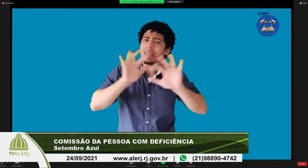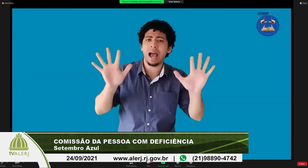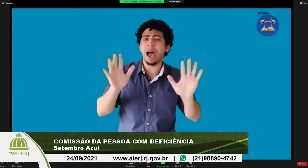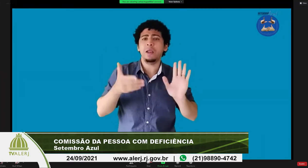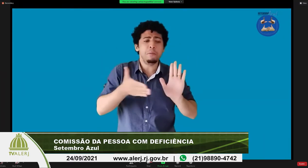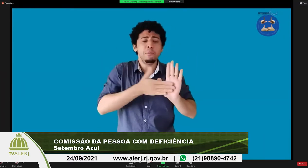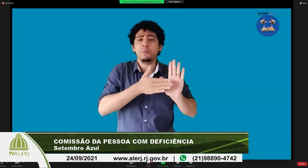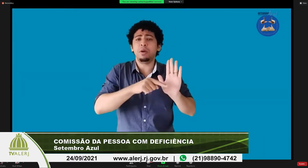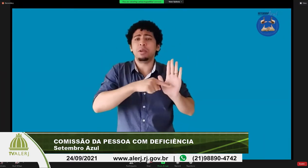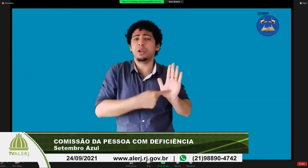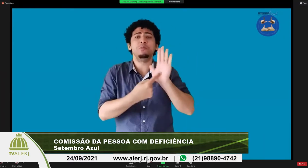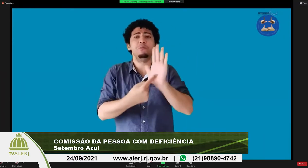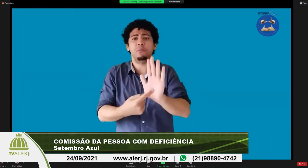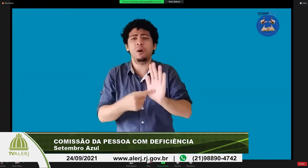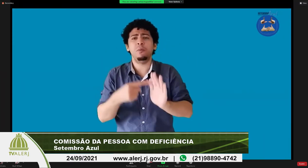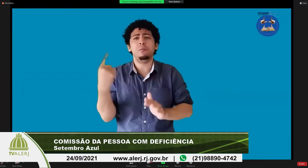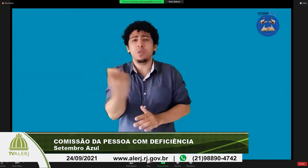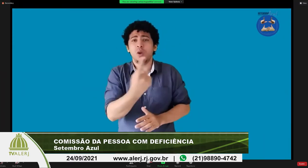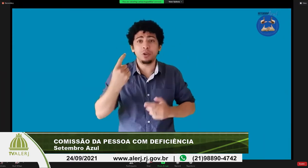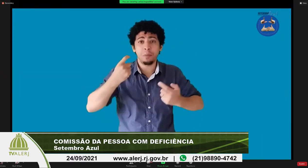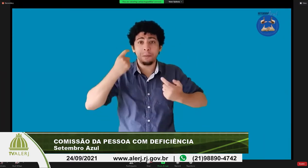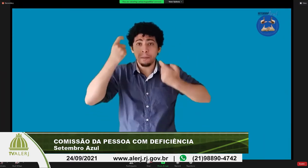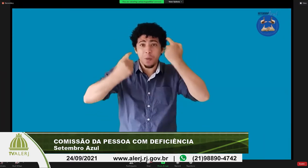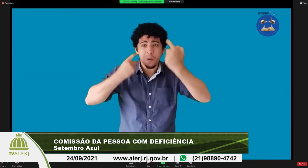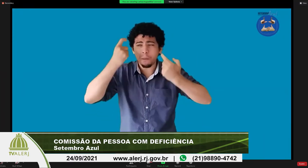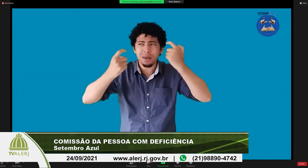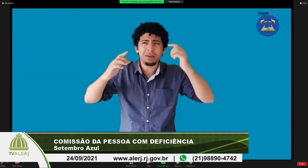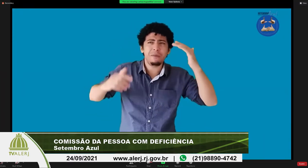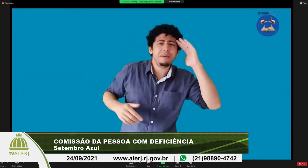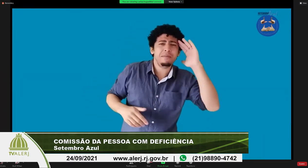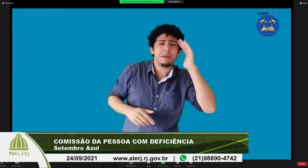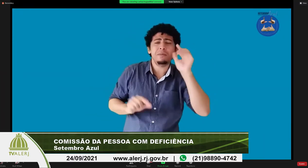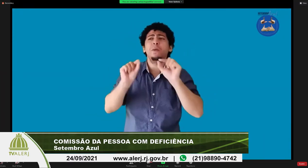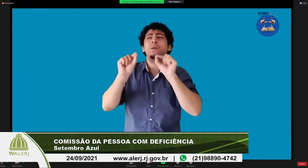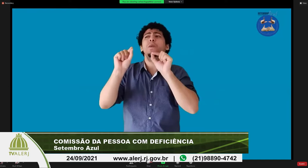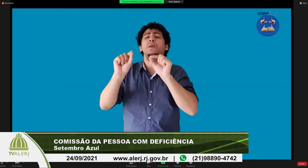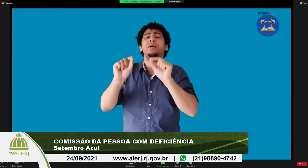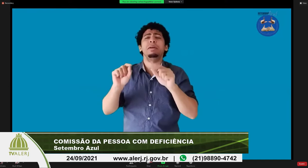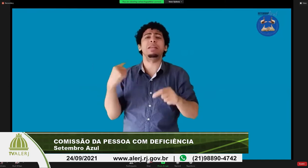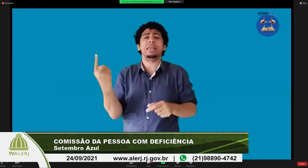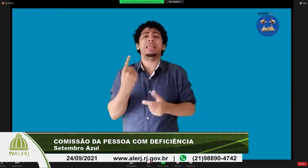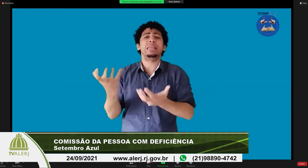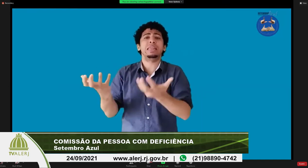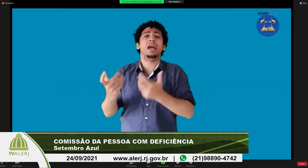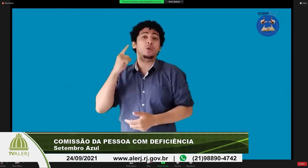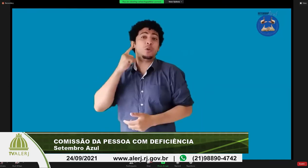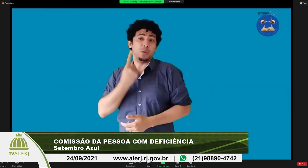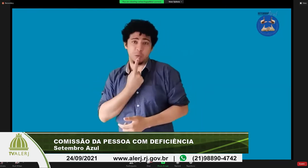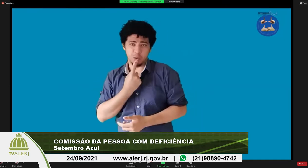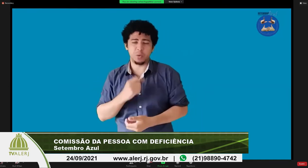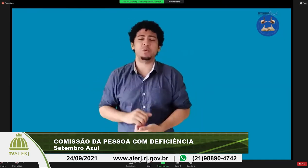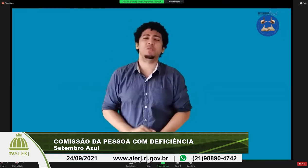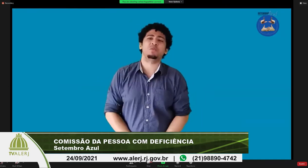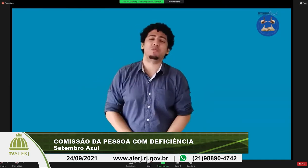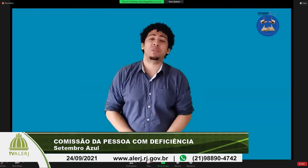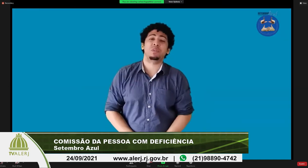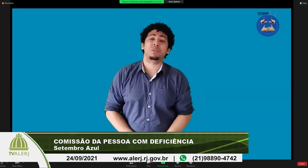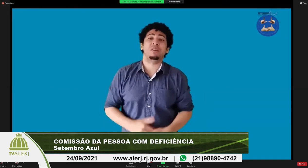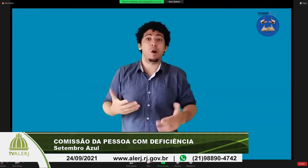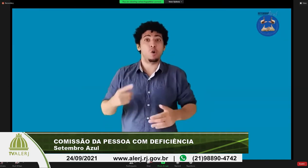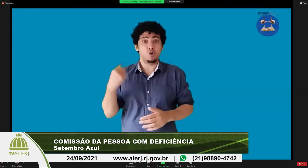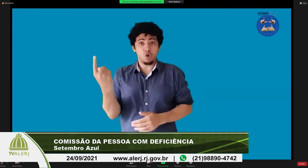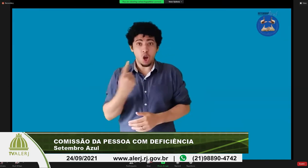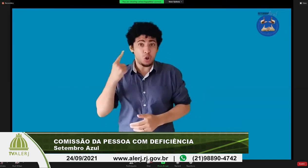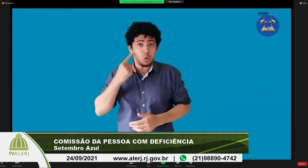verdade é um trabalho que traz um valor de engajamento traz uma necessidade e de preocupação para a gente entender as questões ligadas a